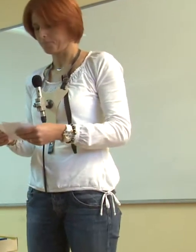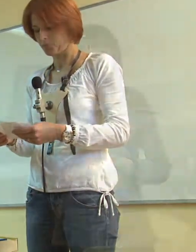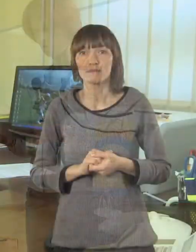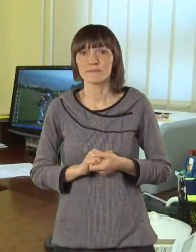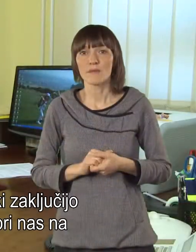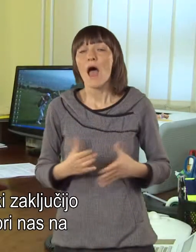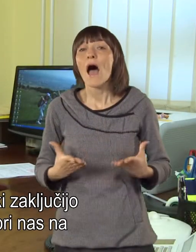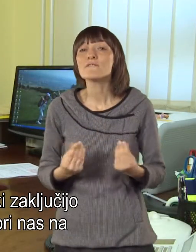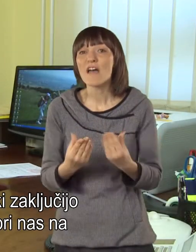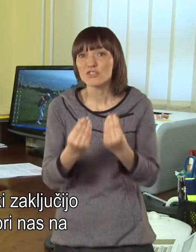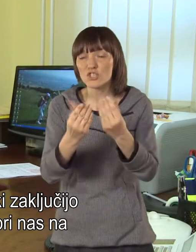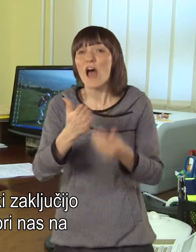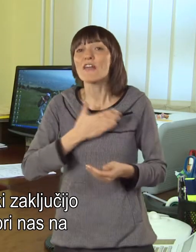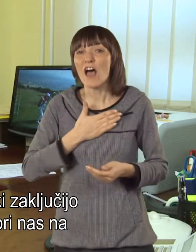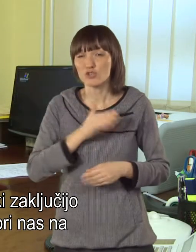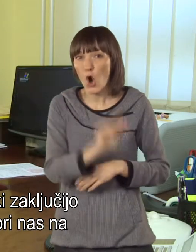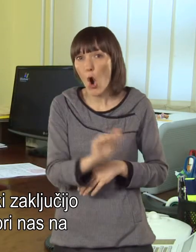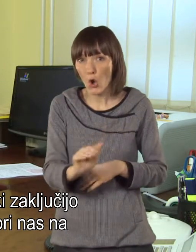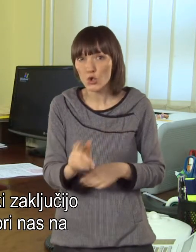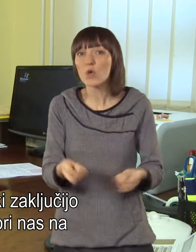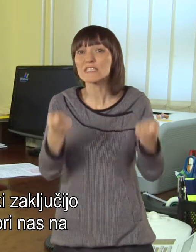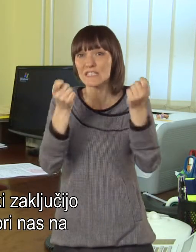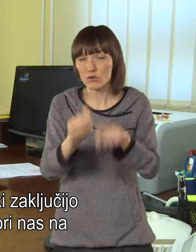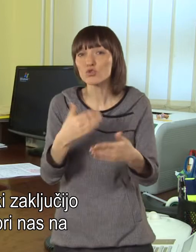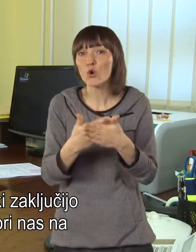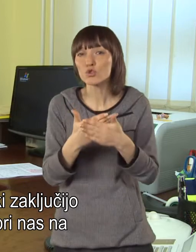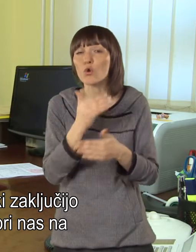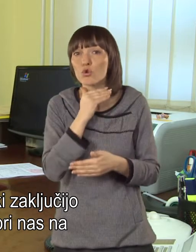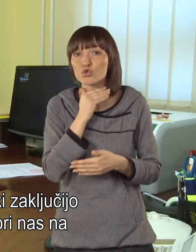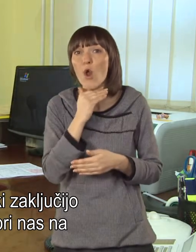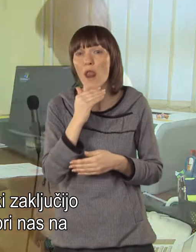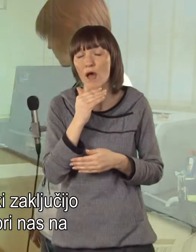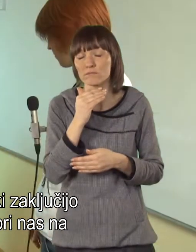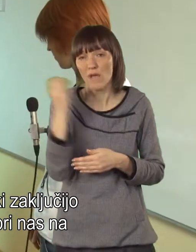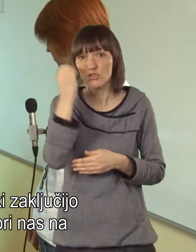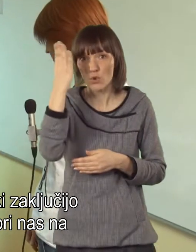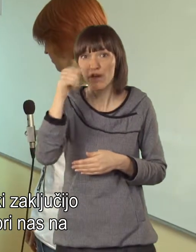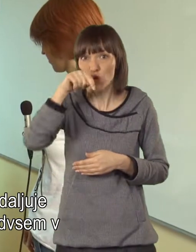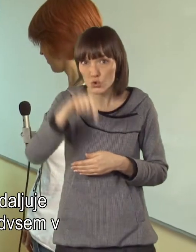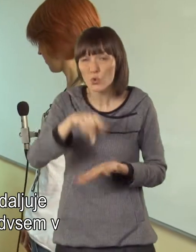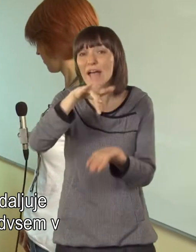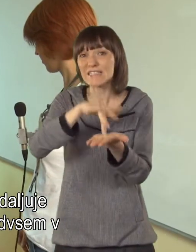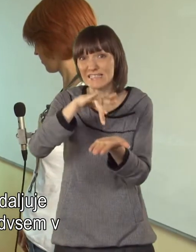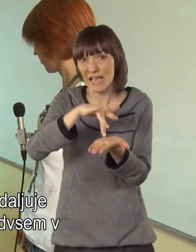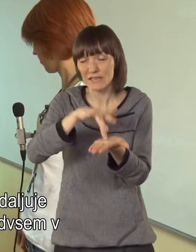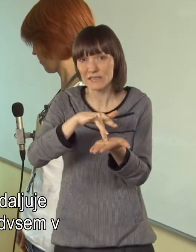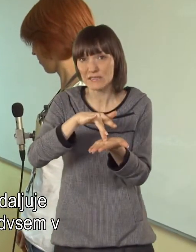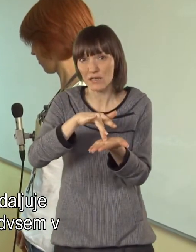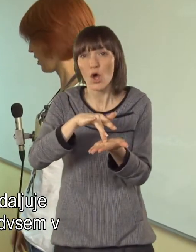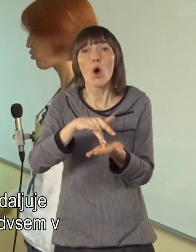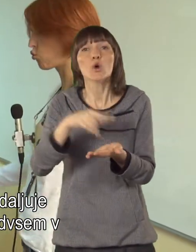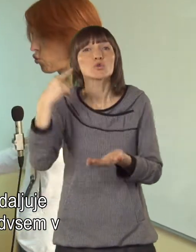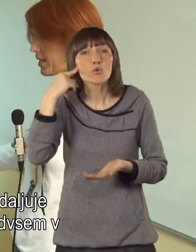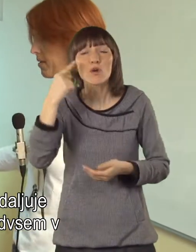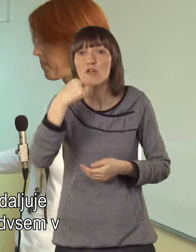Večina naših otrok, ki zaključijo osnovno šolsko izobraževanje pri nas na Centru za sluh in govor v